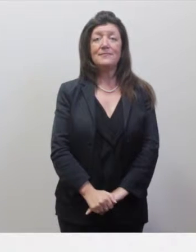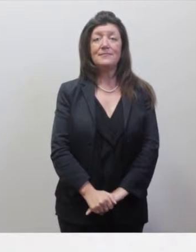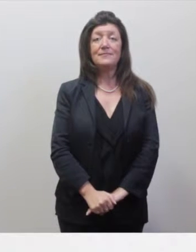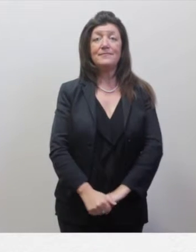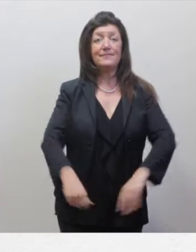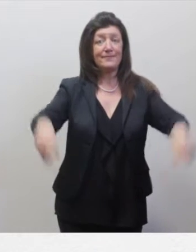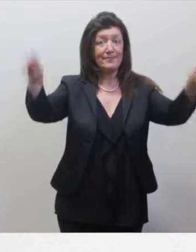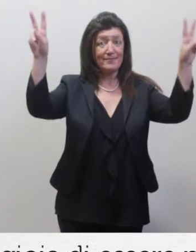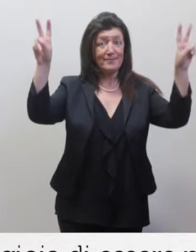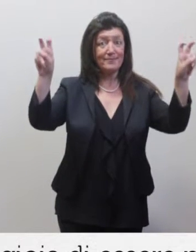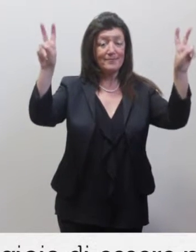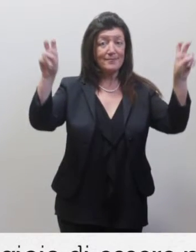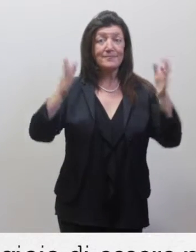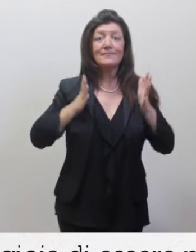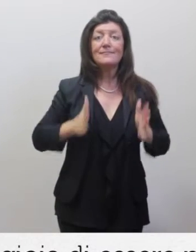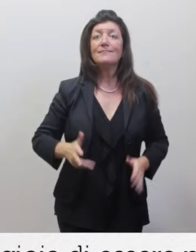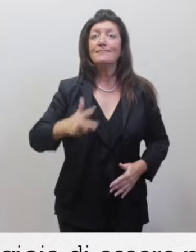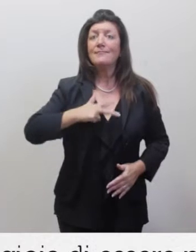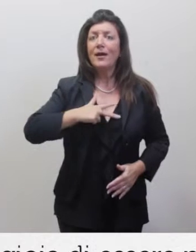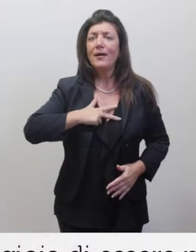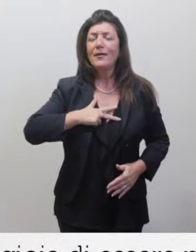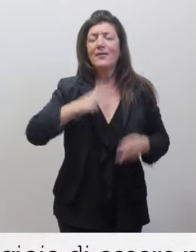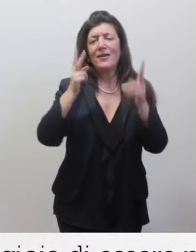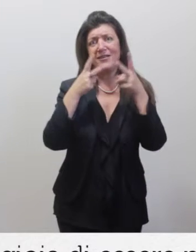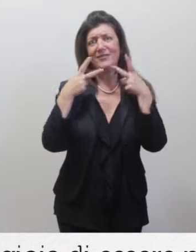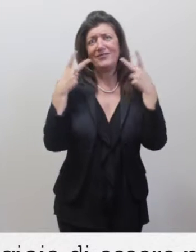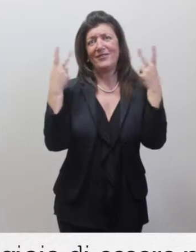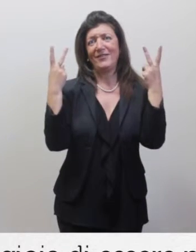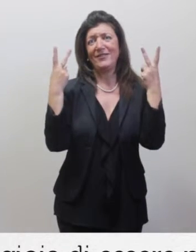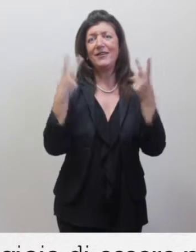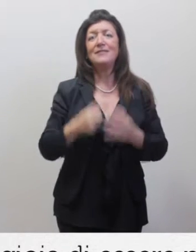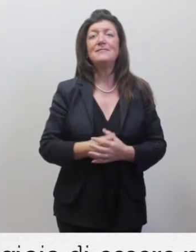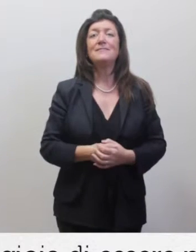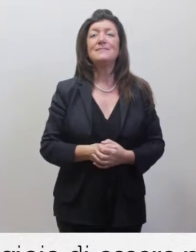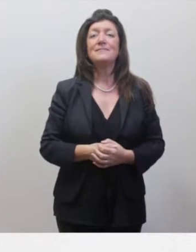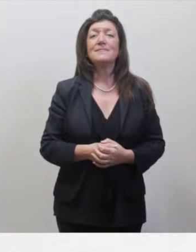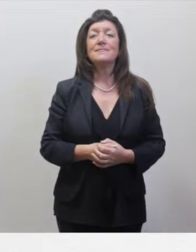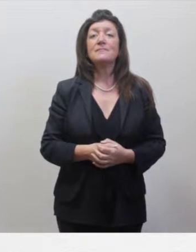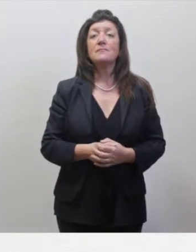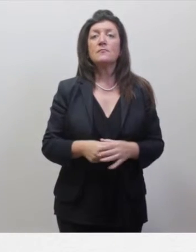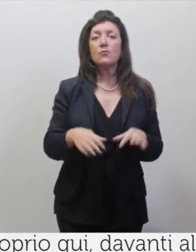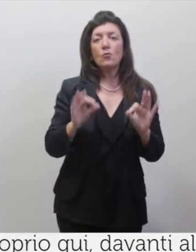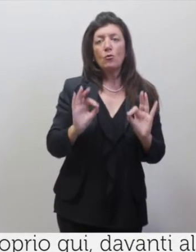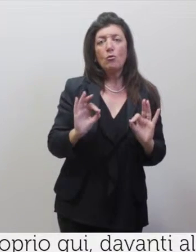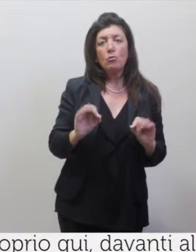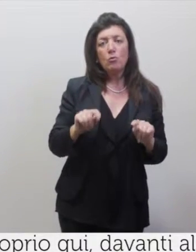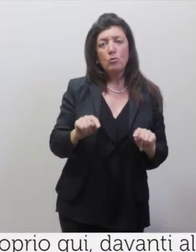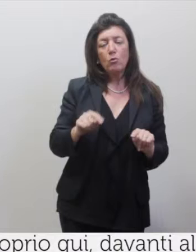la gioia di essere prete fu proprio qui